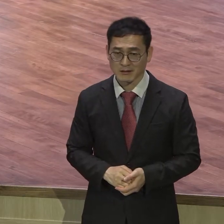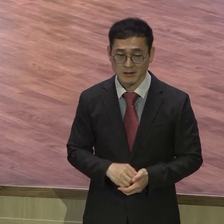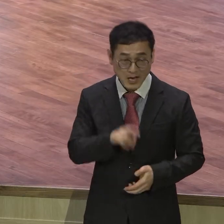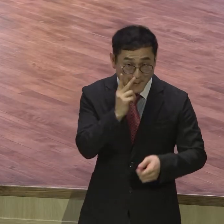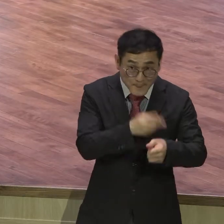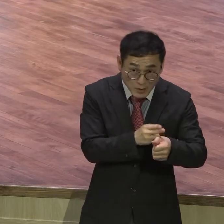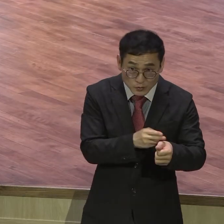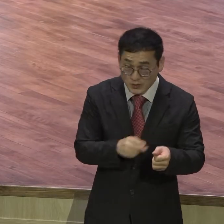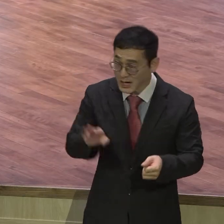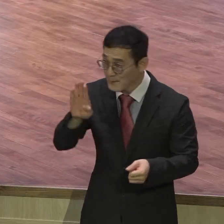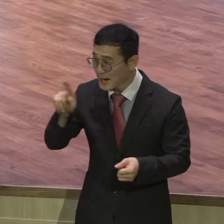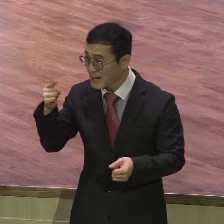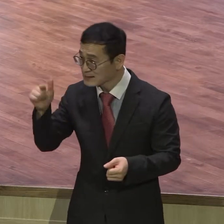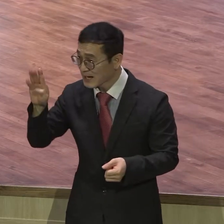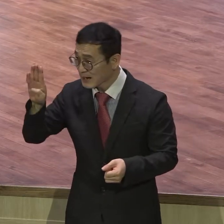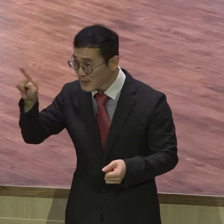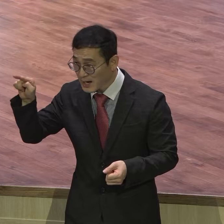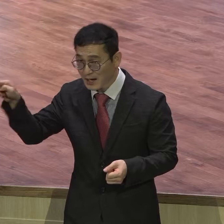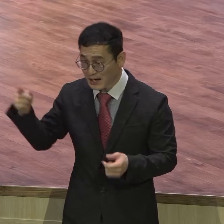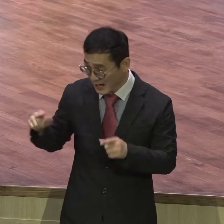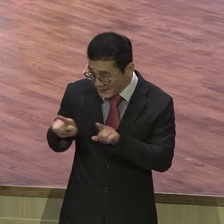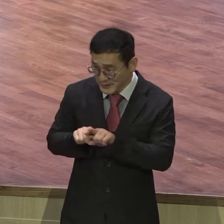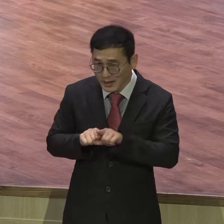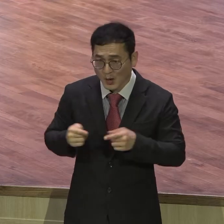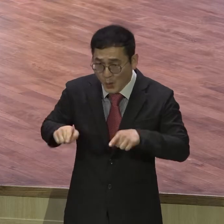바나바가 수타가 된다면 확 전부 다 바치니까